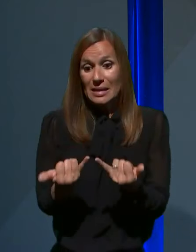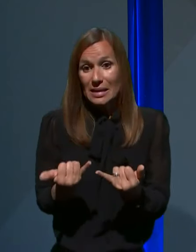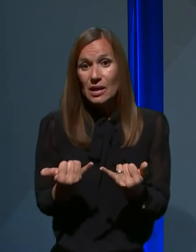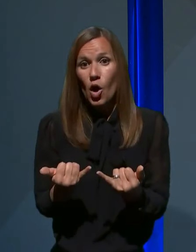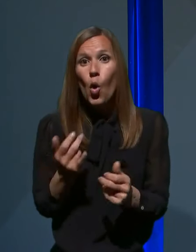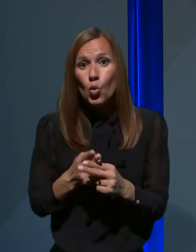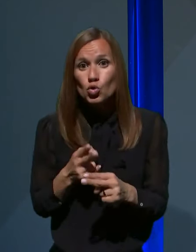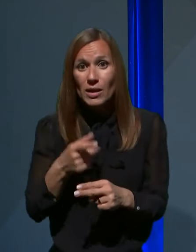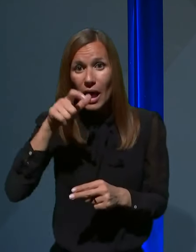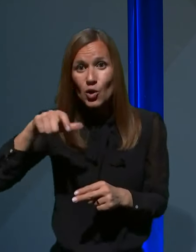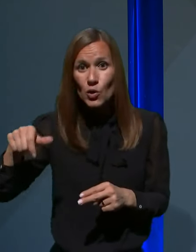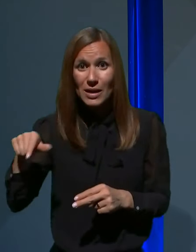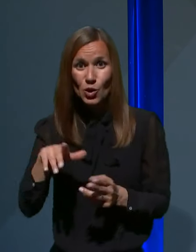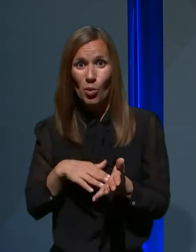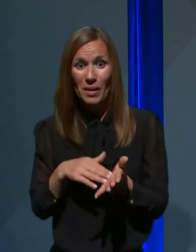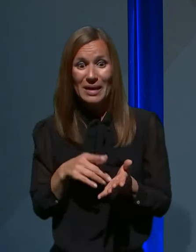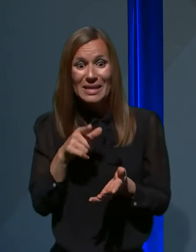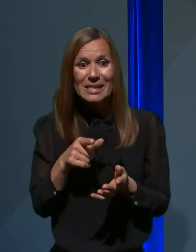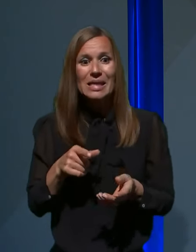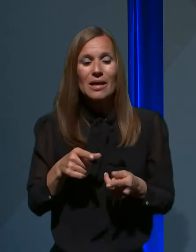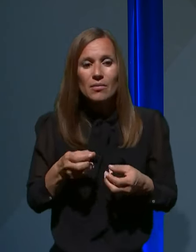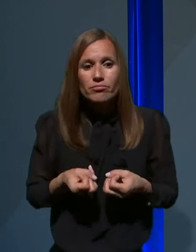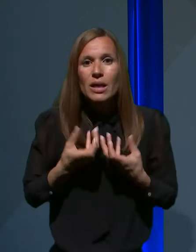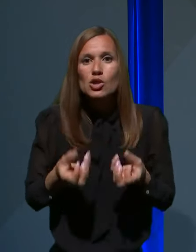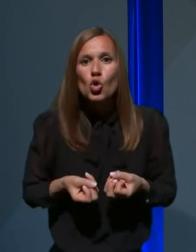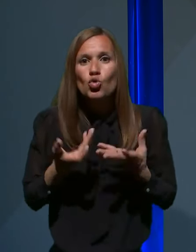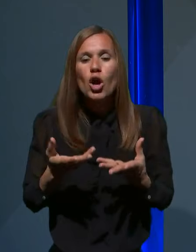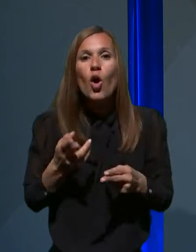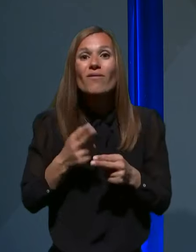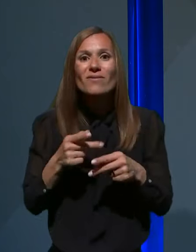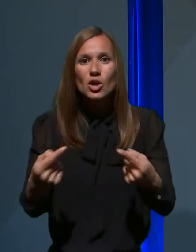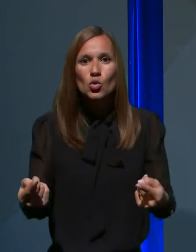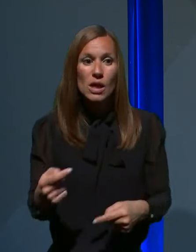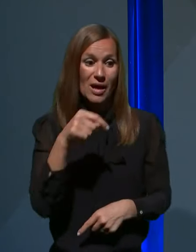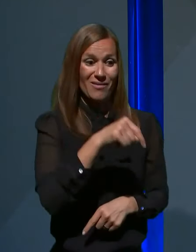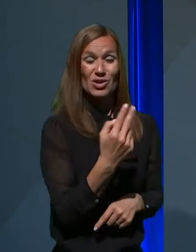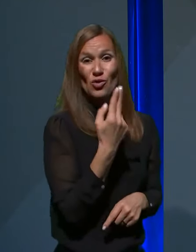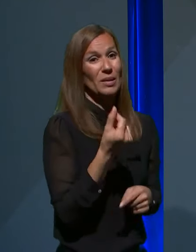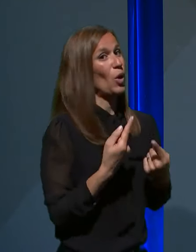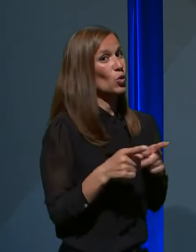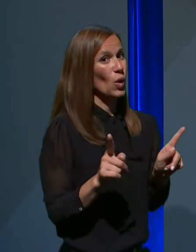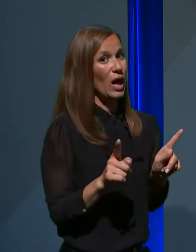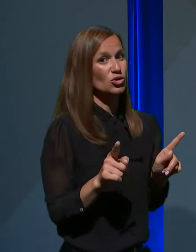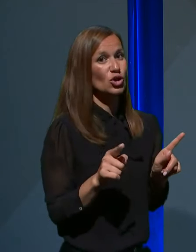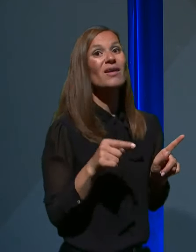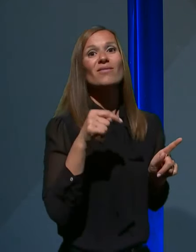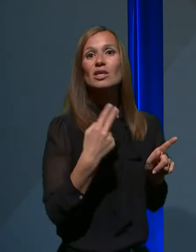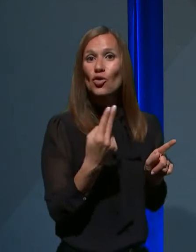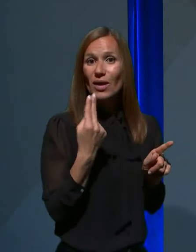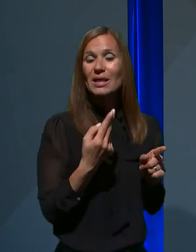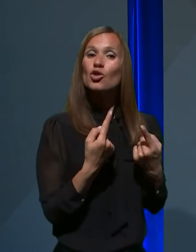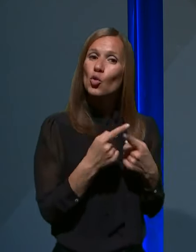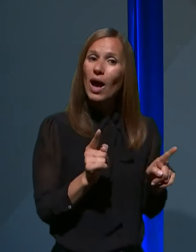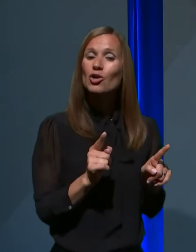pravi, take, ki virus izločajo. Kaj bo drugačnega v slovenski raziskavi? To, da bomo pogledali tudi,